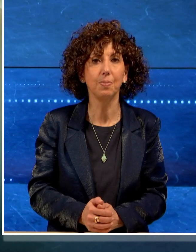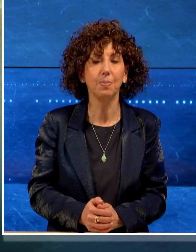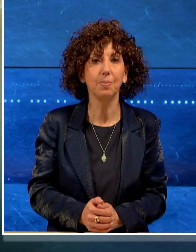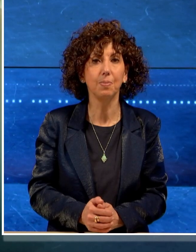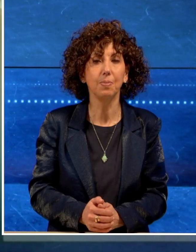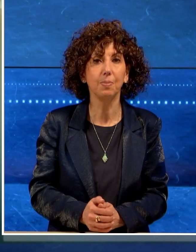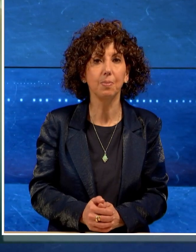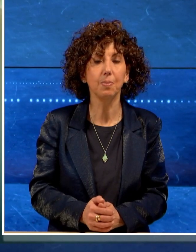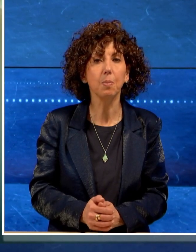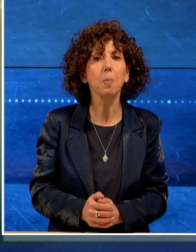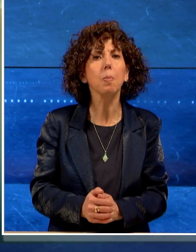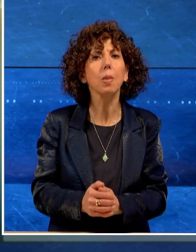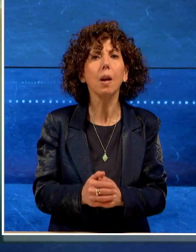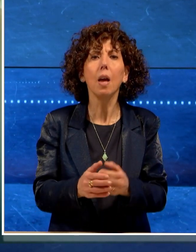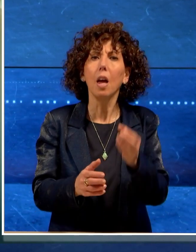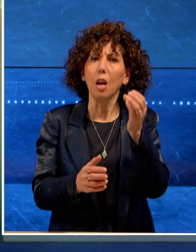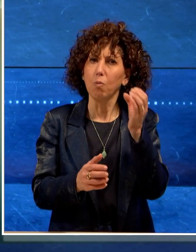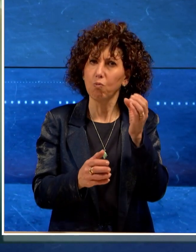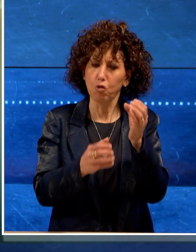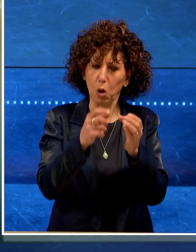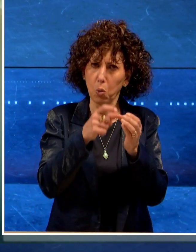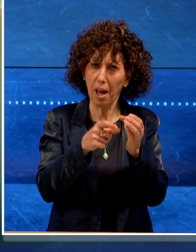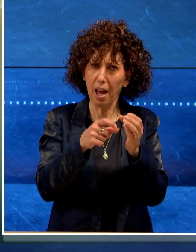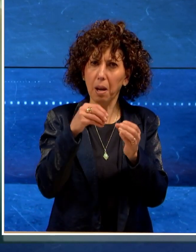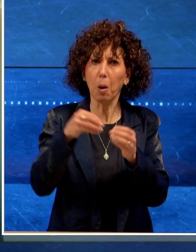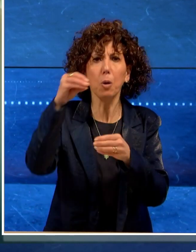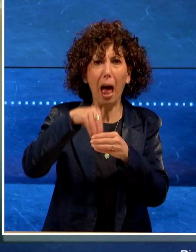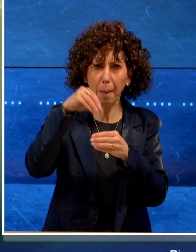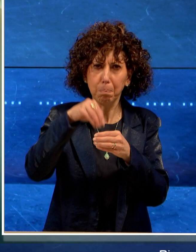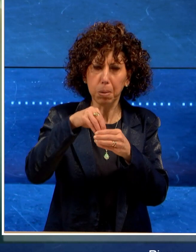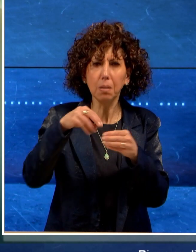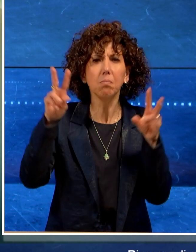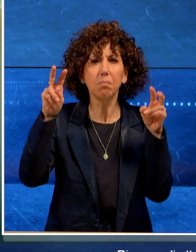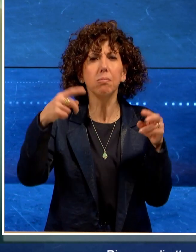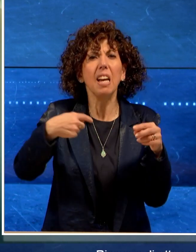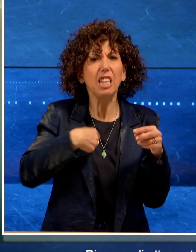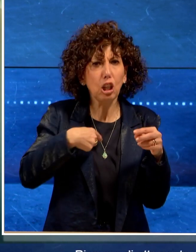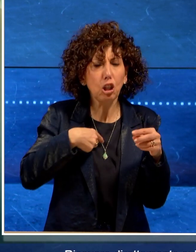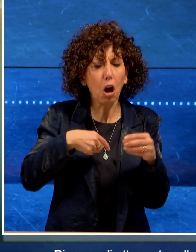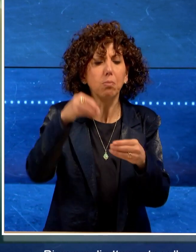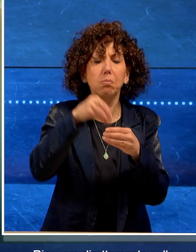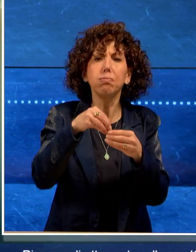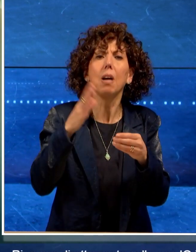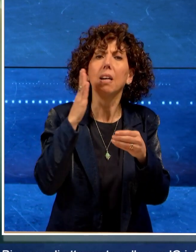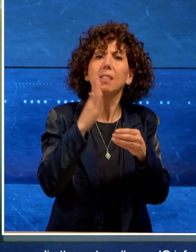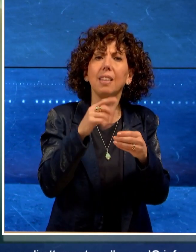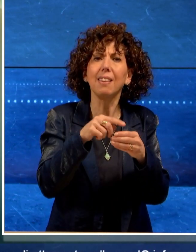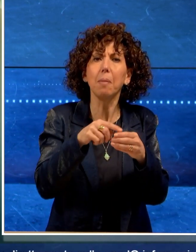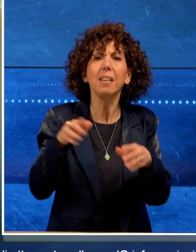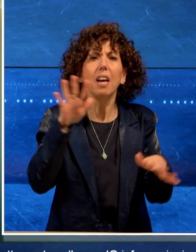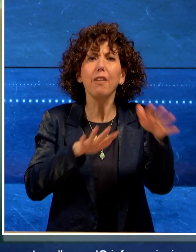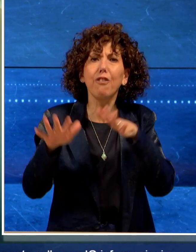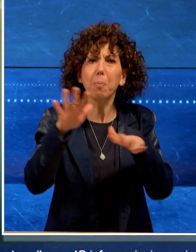Ricevere direttamente sulla app Io informazioni e aggiornamenti sulle domande